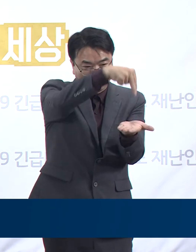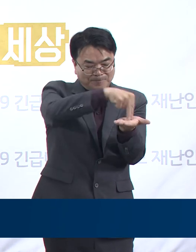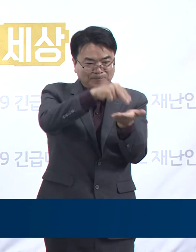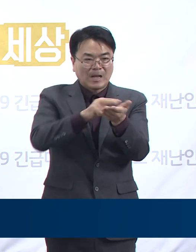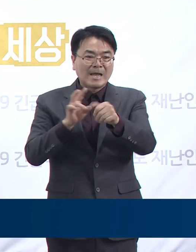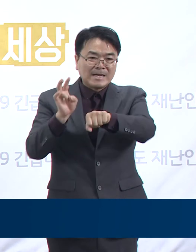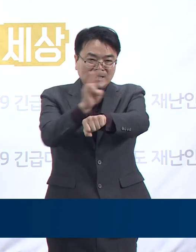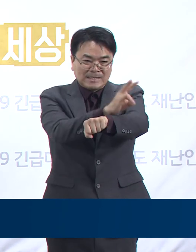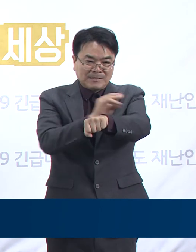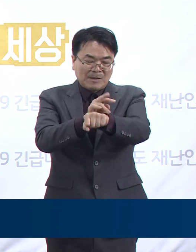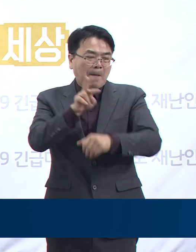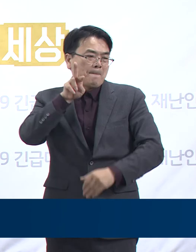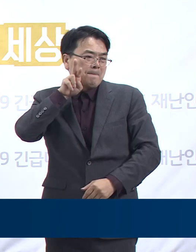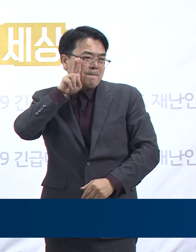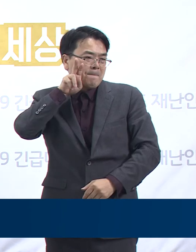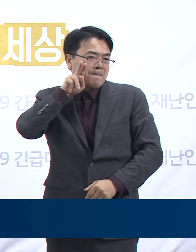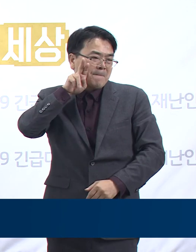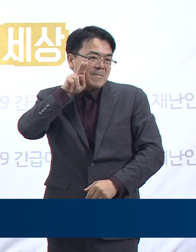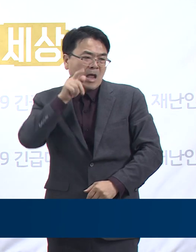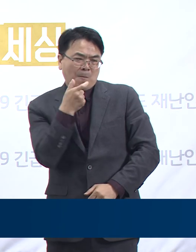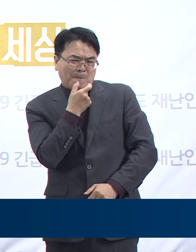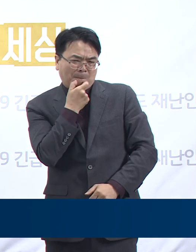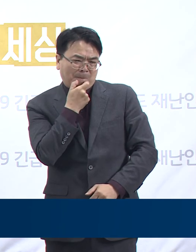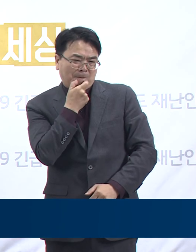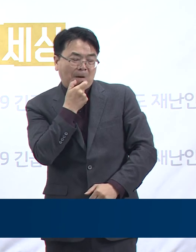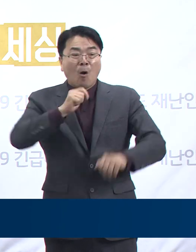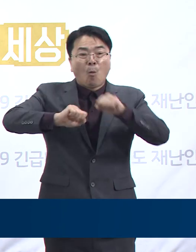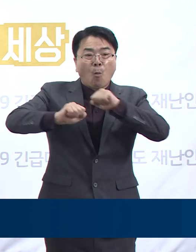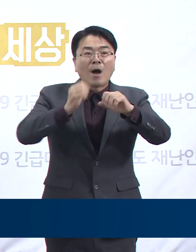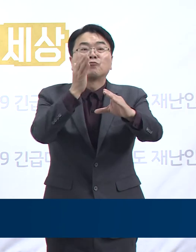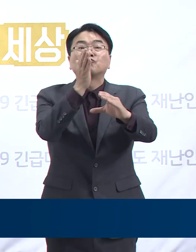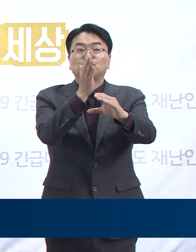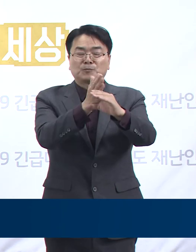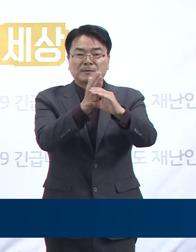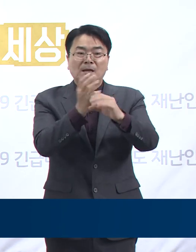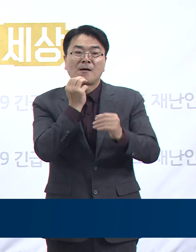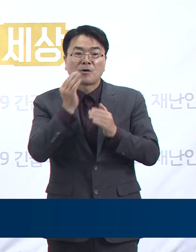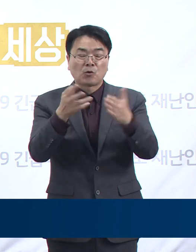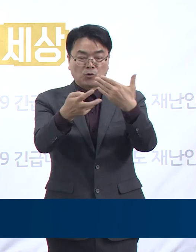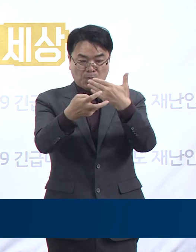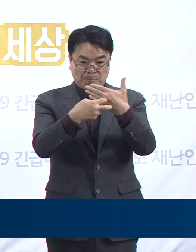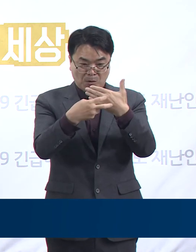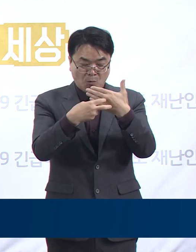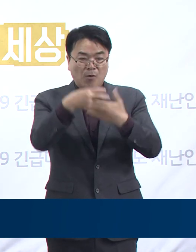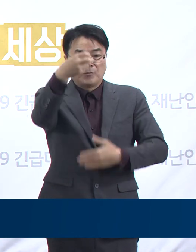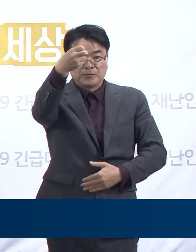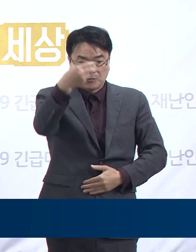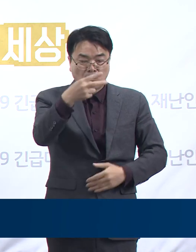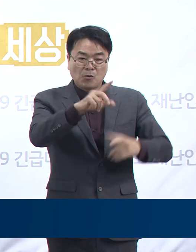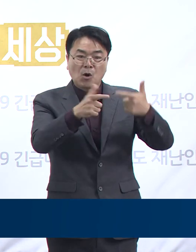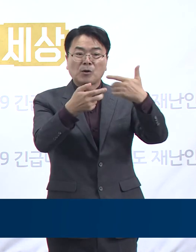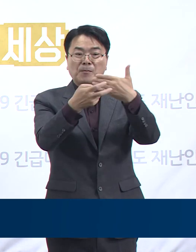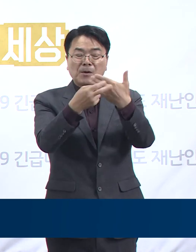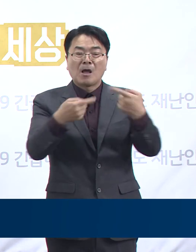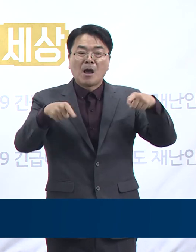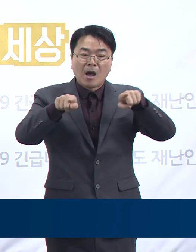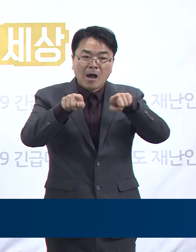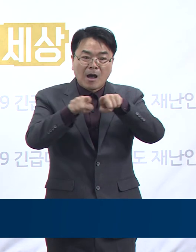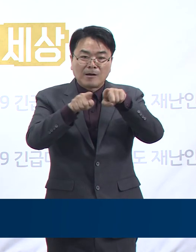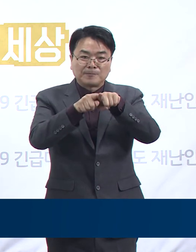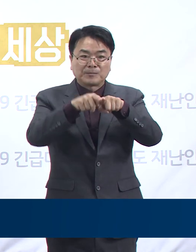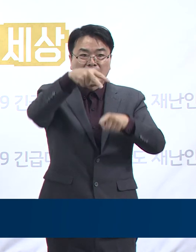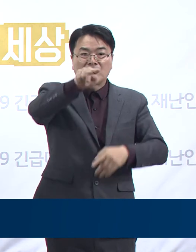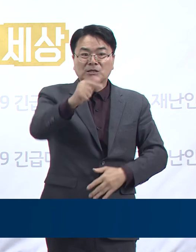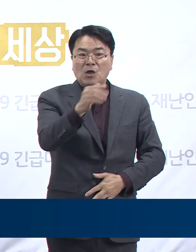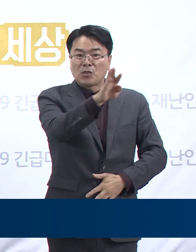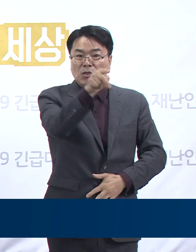비상대응체계를 유지할 방침입니다. 경기도의료원 및 도내 보건소는 연휴기간 선별진료소를 정상